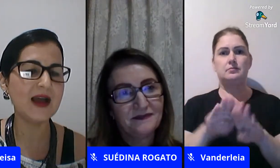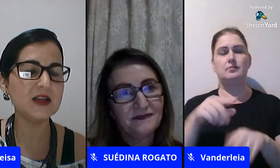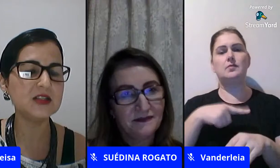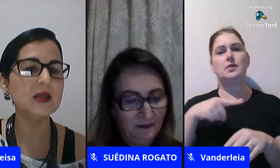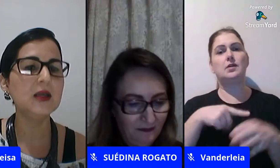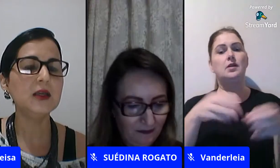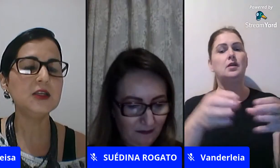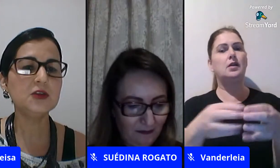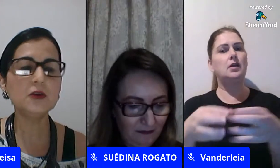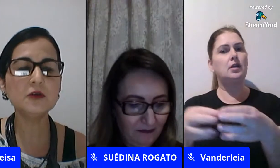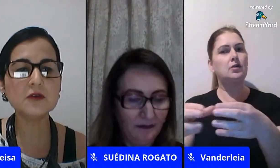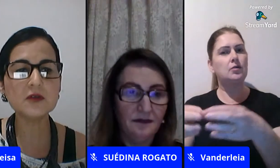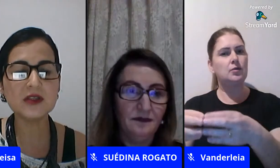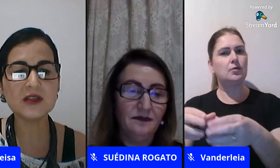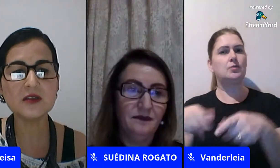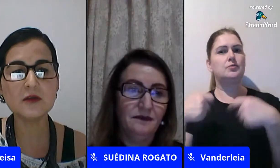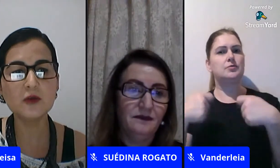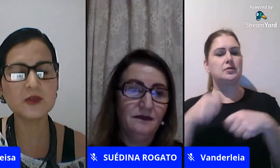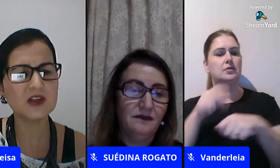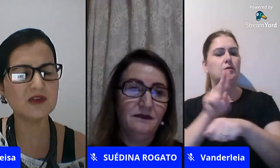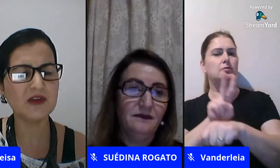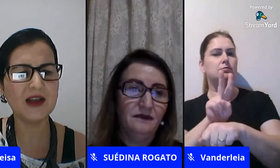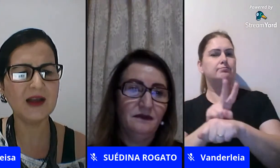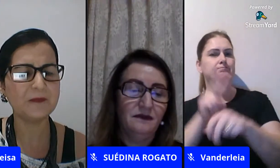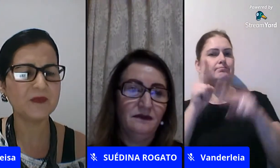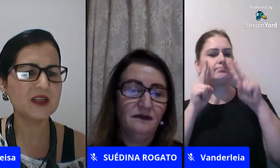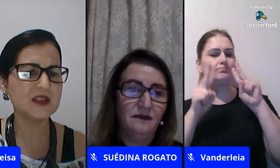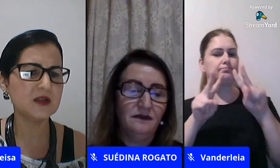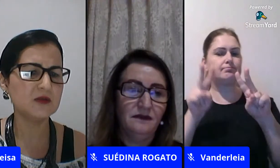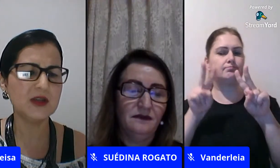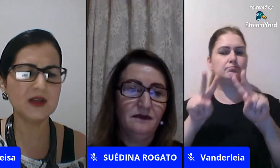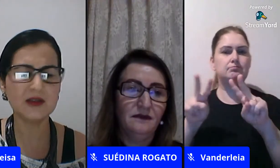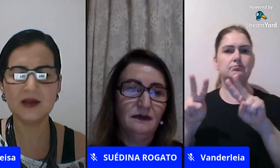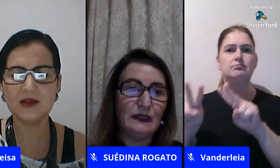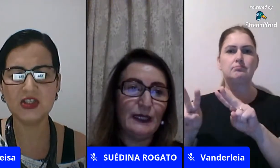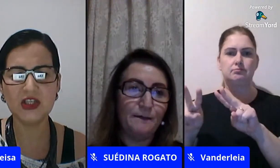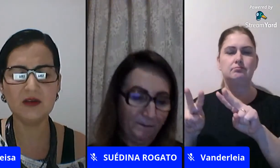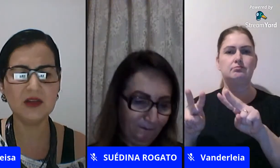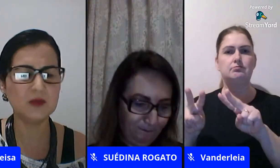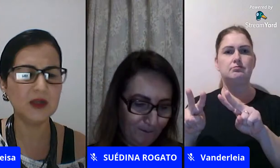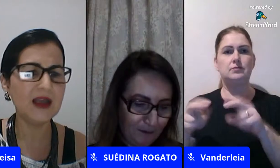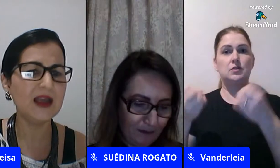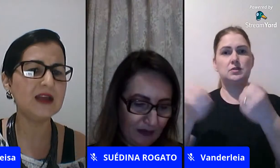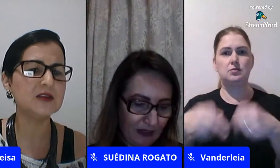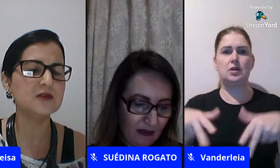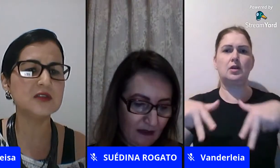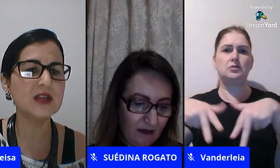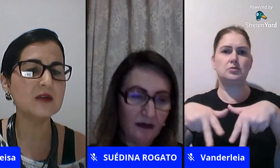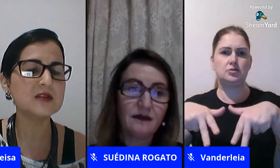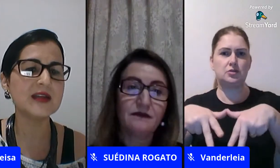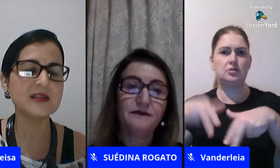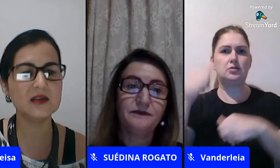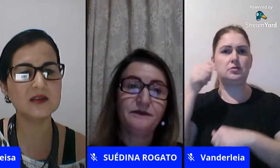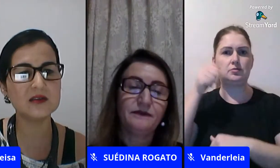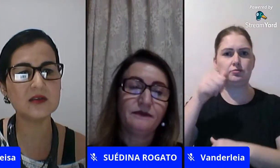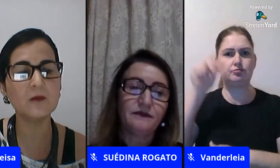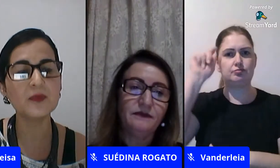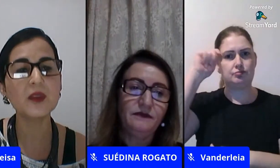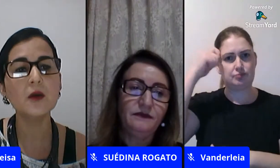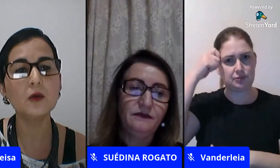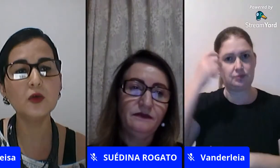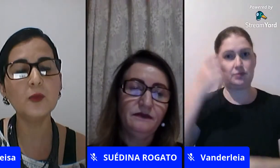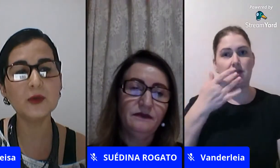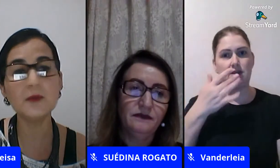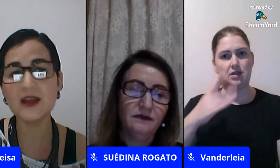visibilidade e de todos desses grupos se a gente falar da questão de gênero das mulheres dos negros as crianças